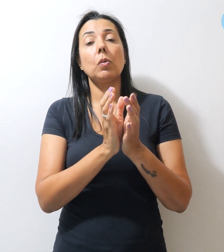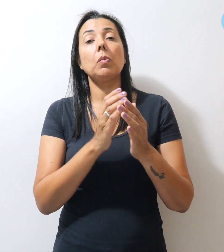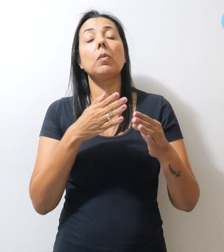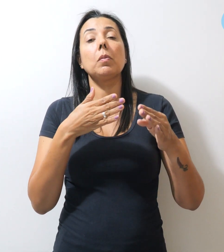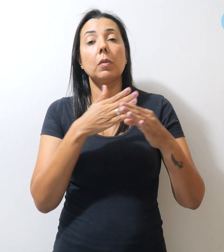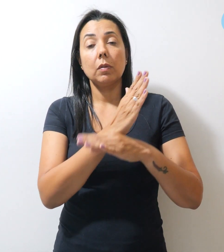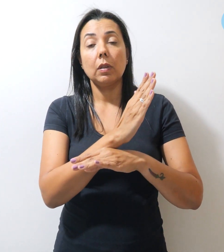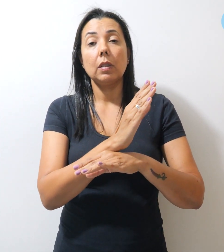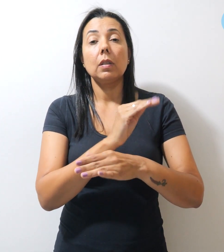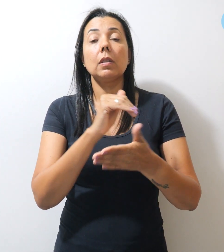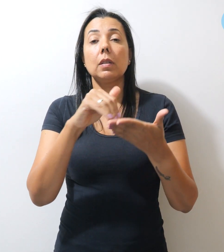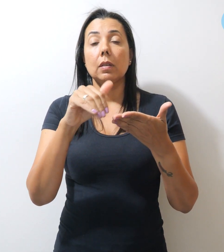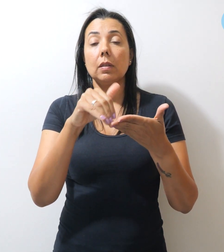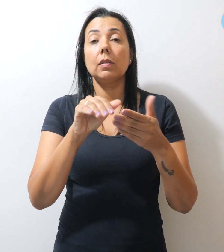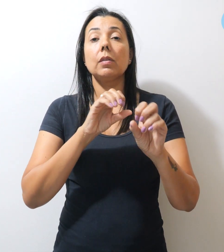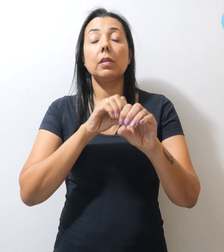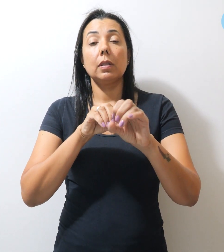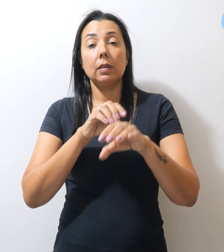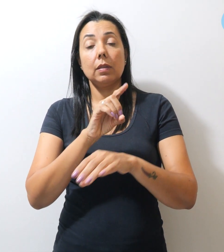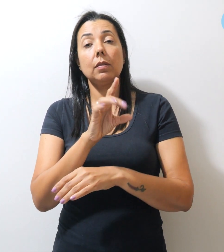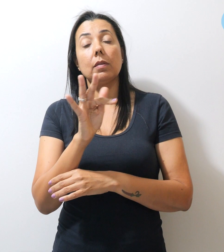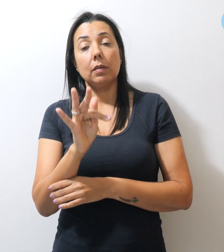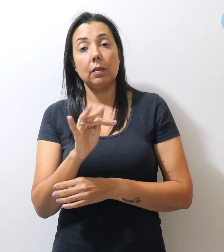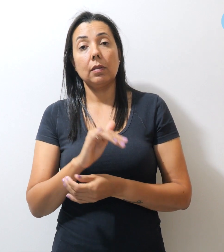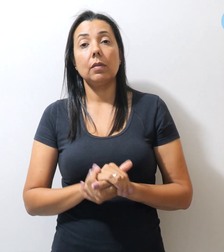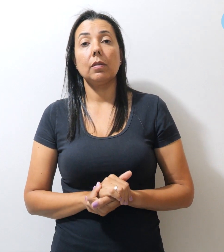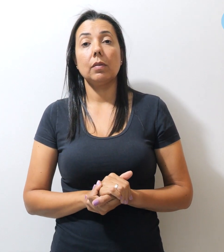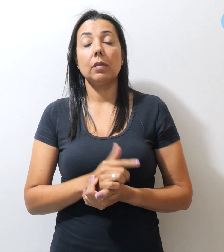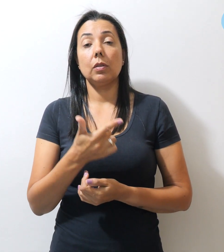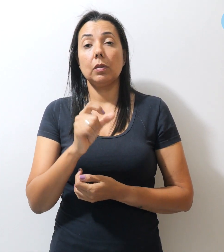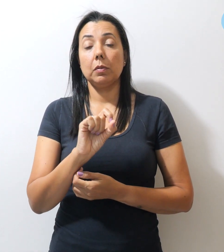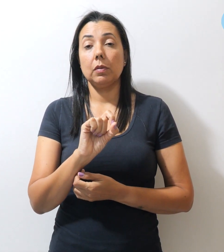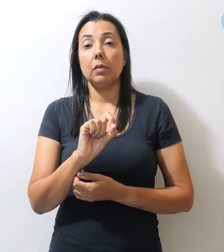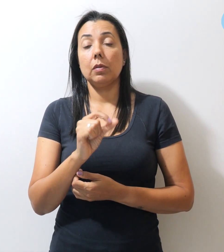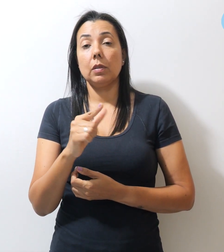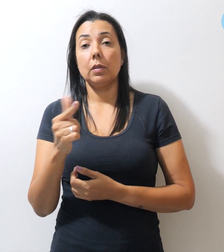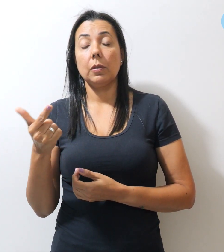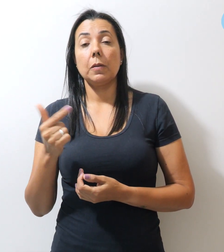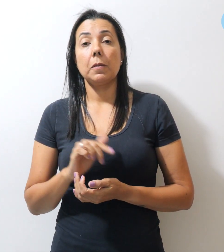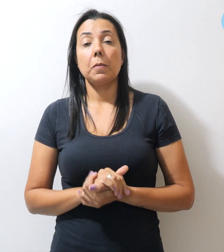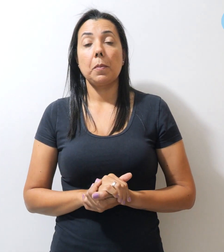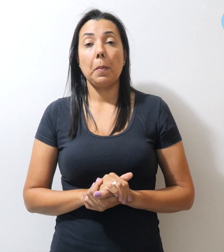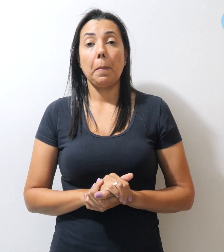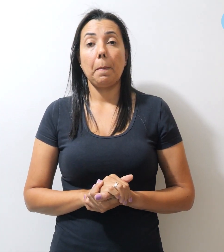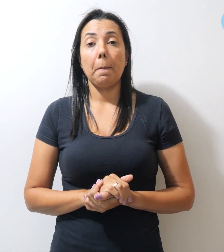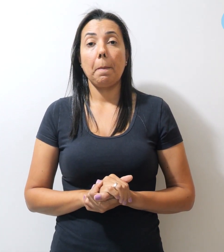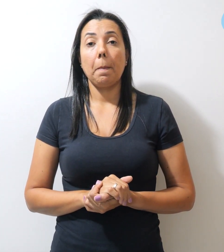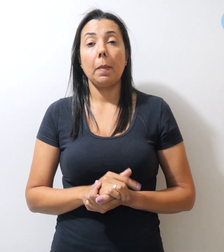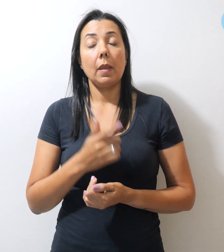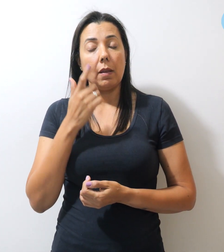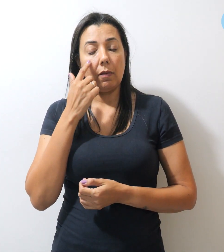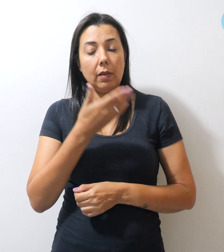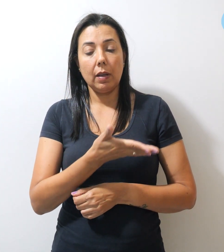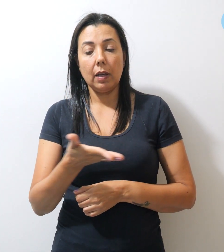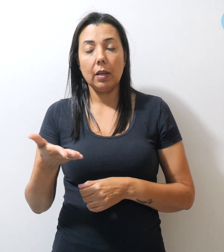Secretaria de Educação do Distrito Federal 2022. Sigam-nos no Instagram.